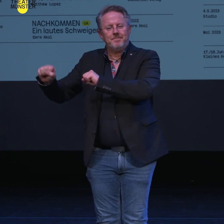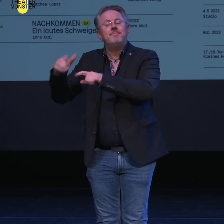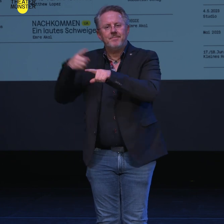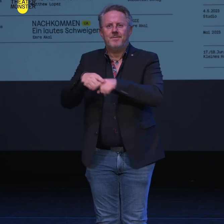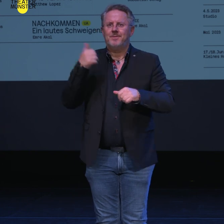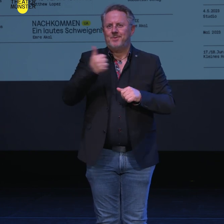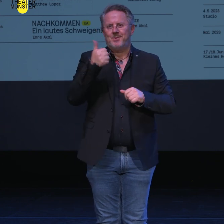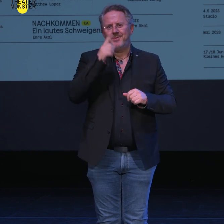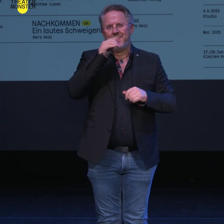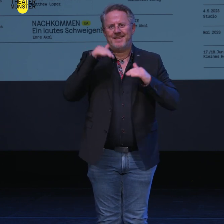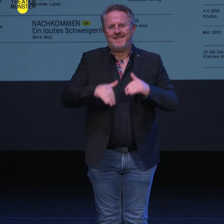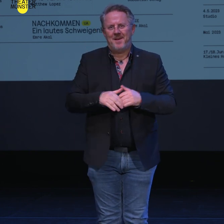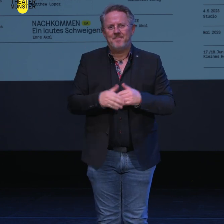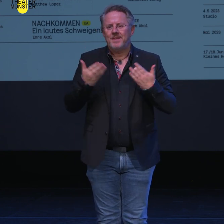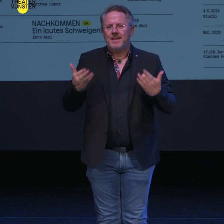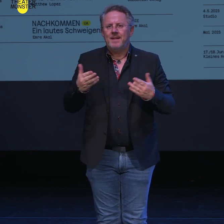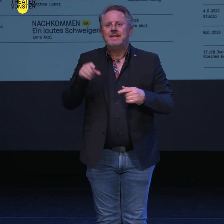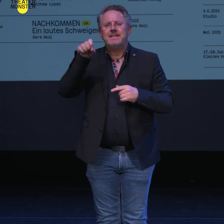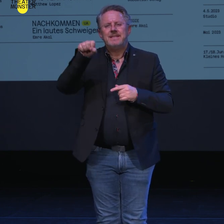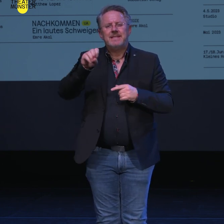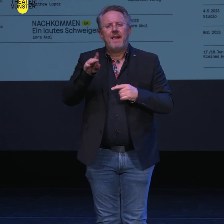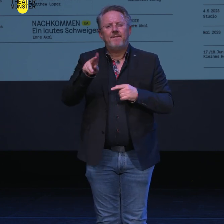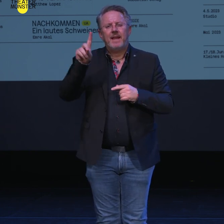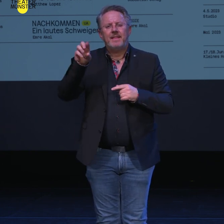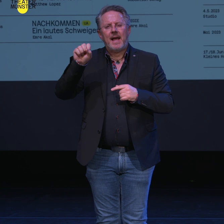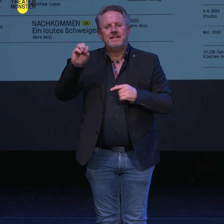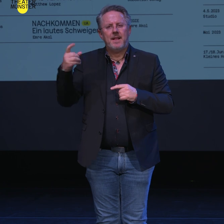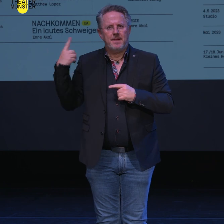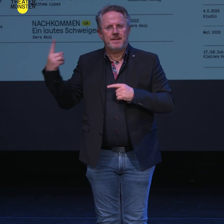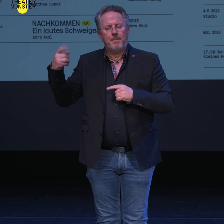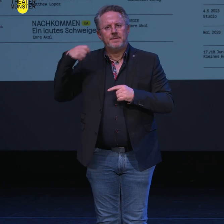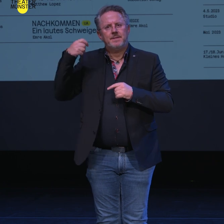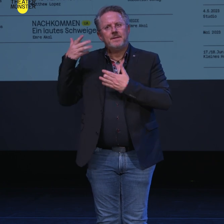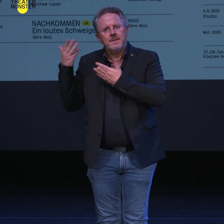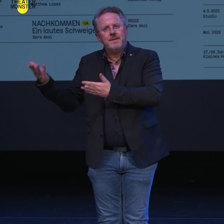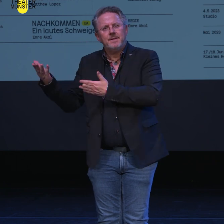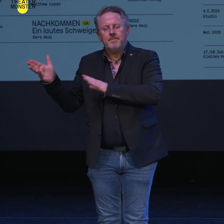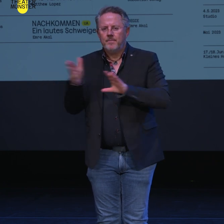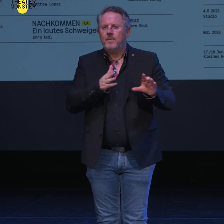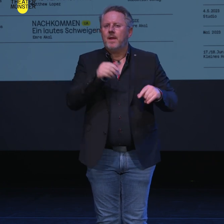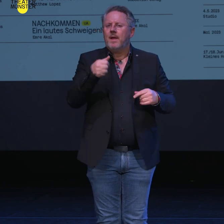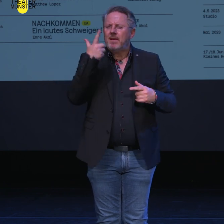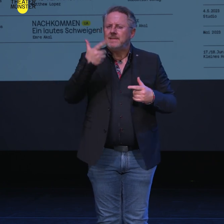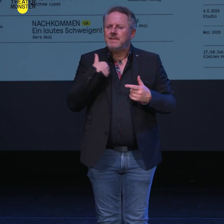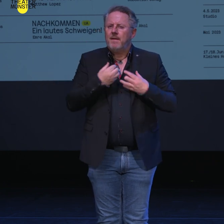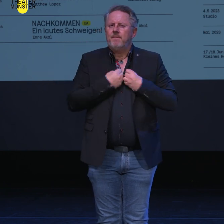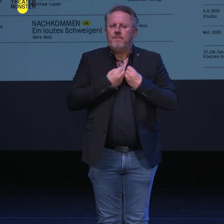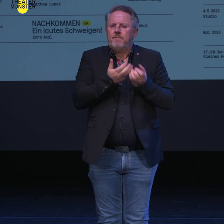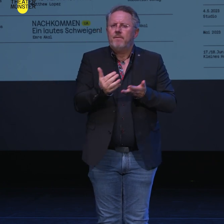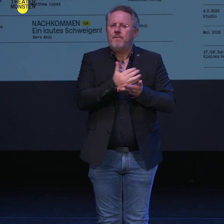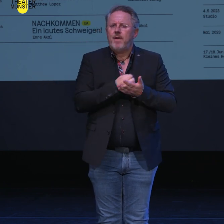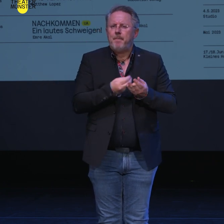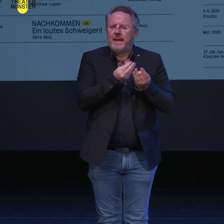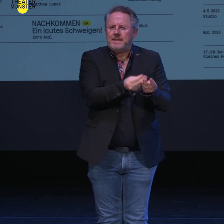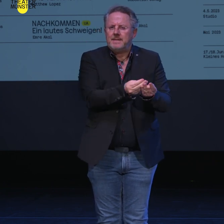Riesenspaß. Inszenieren wird das zu die Drechsel. Das Stück, das Vermächtnis von Matthew Lopez, was wir danach auf die Bühne